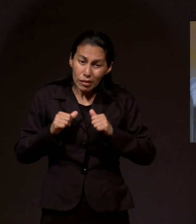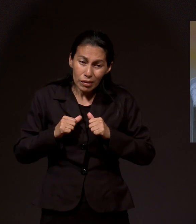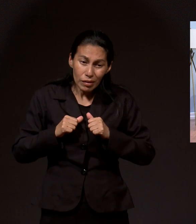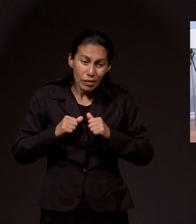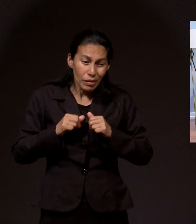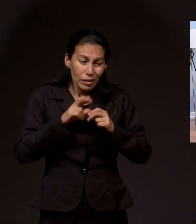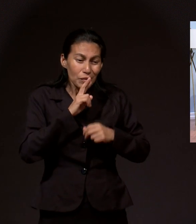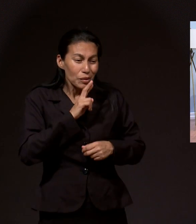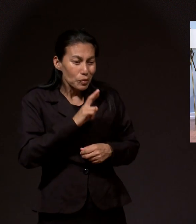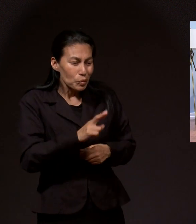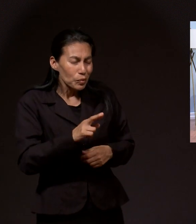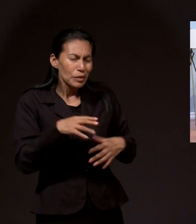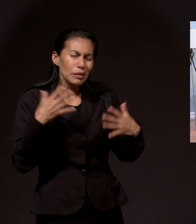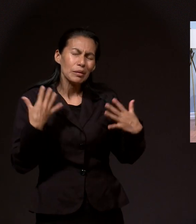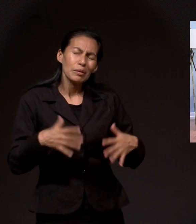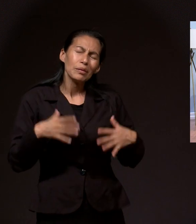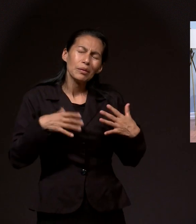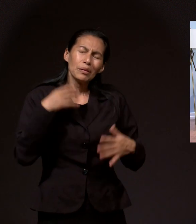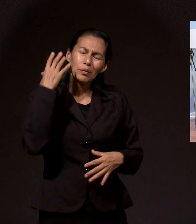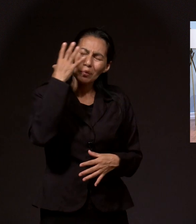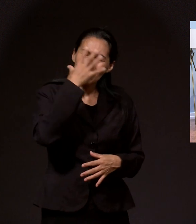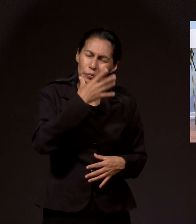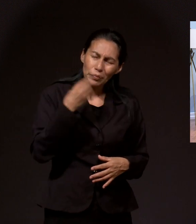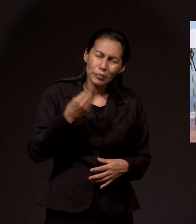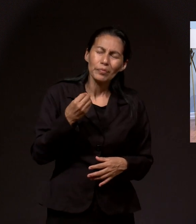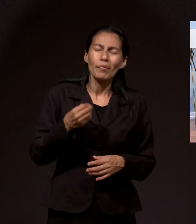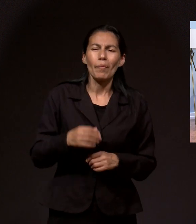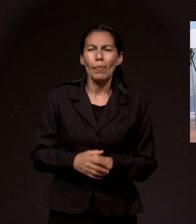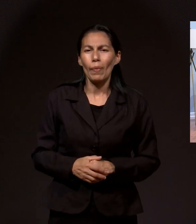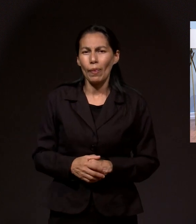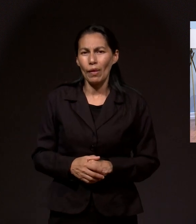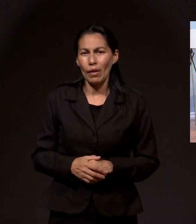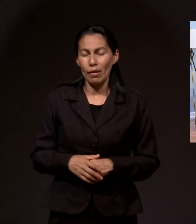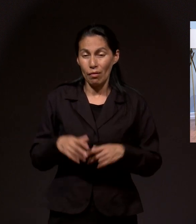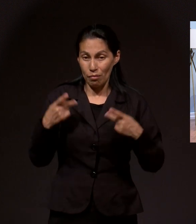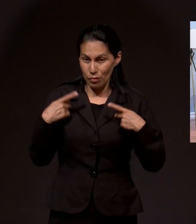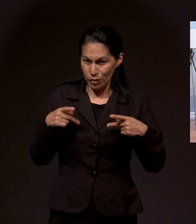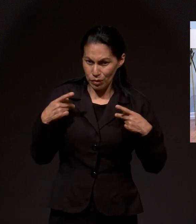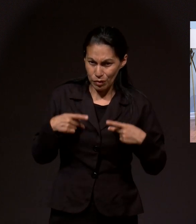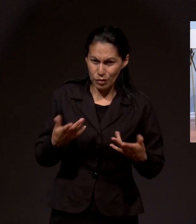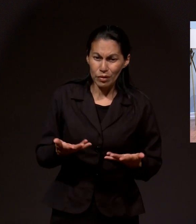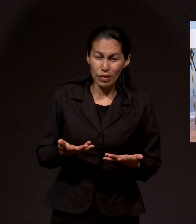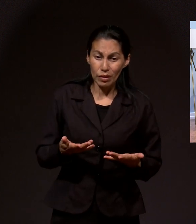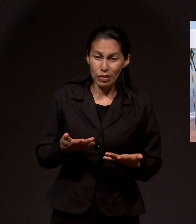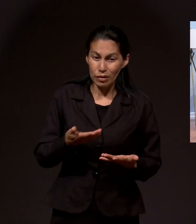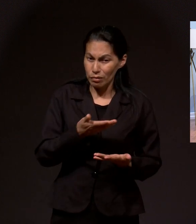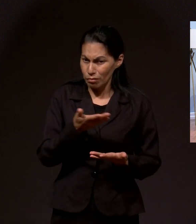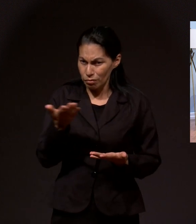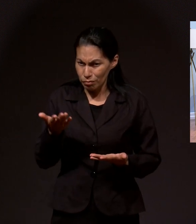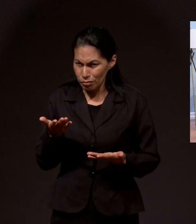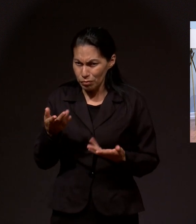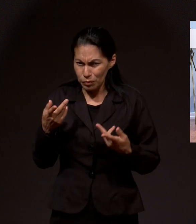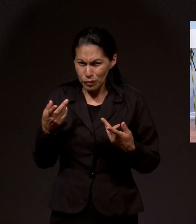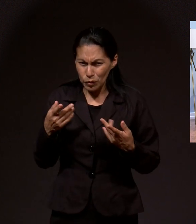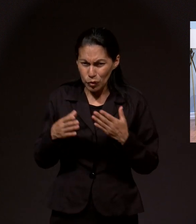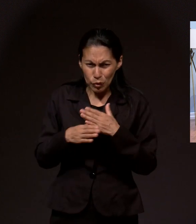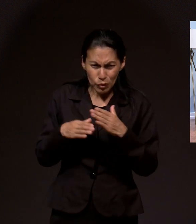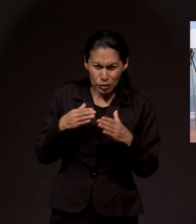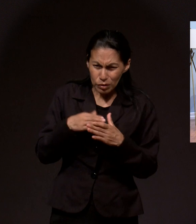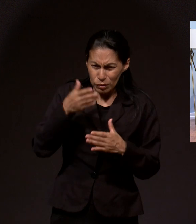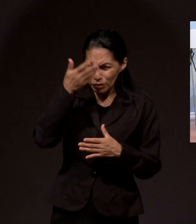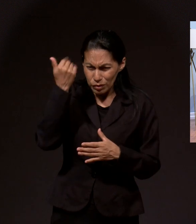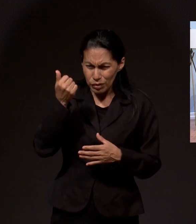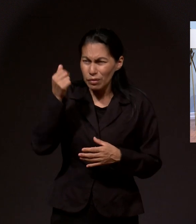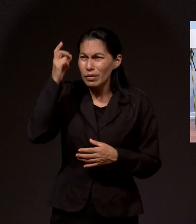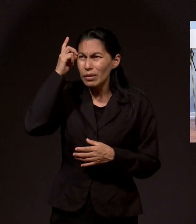socorre. Y Dios no hace acepción de personas. pastor. Aún personas que desconocen muchas